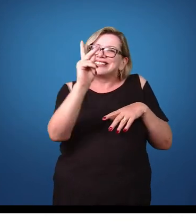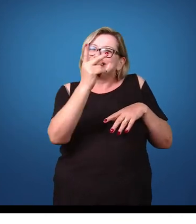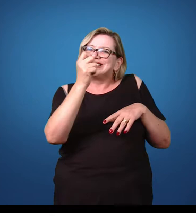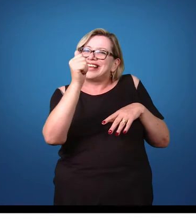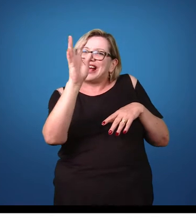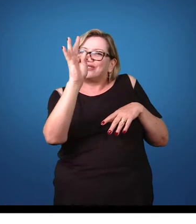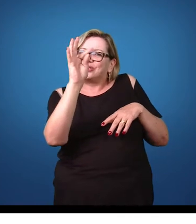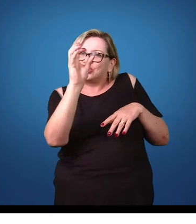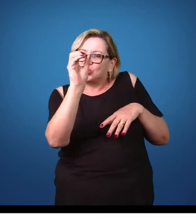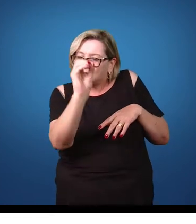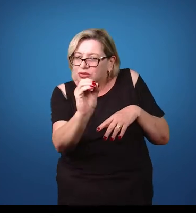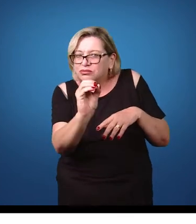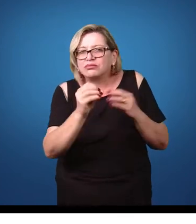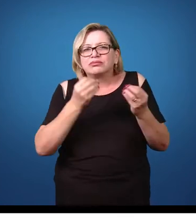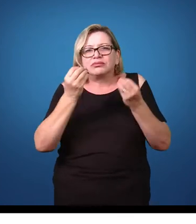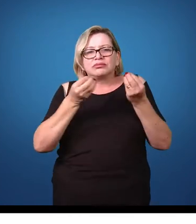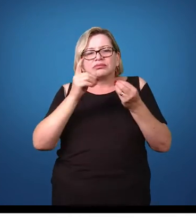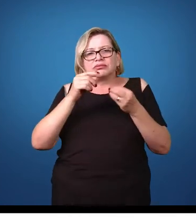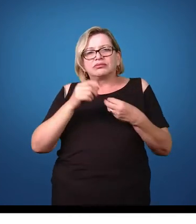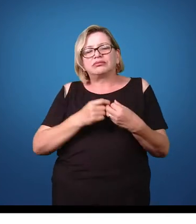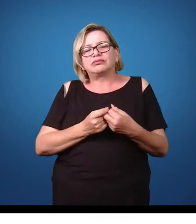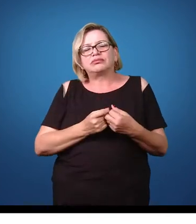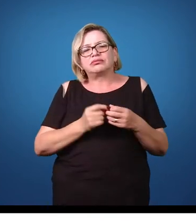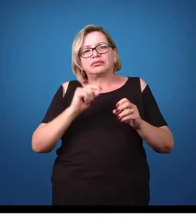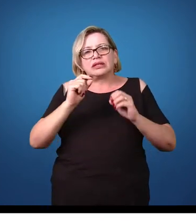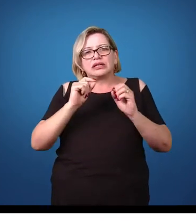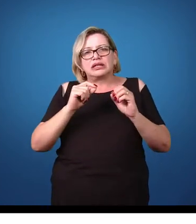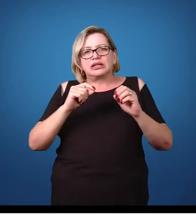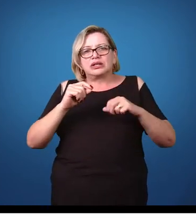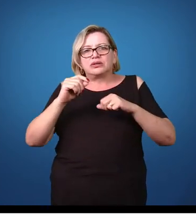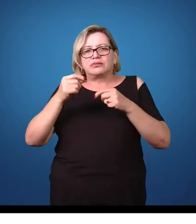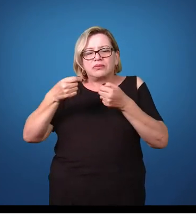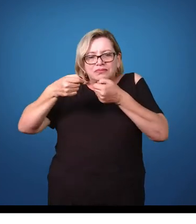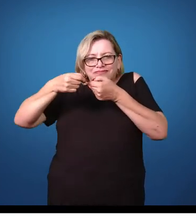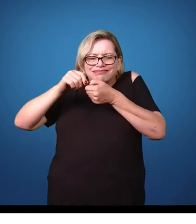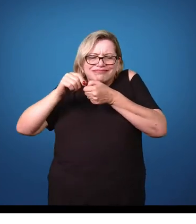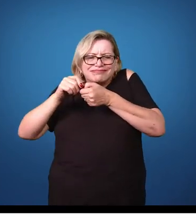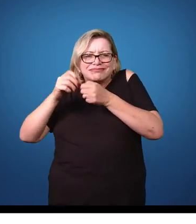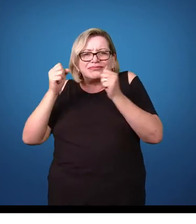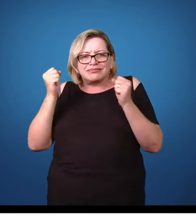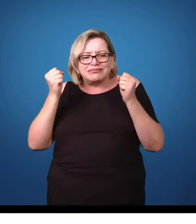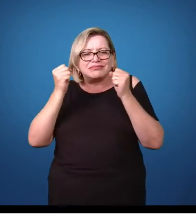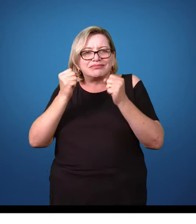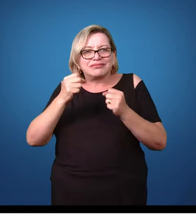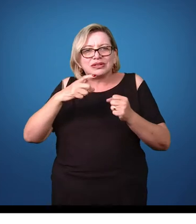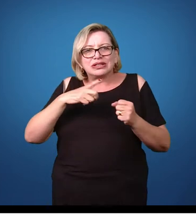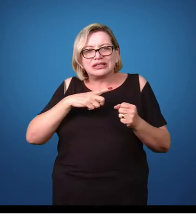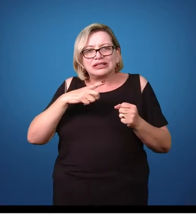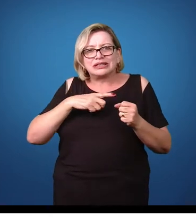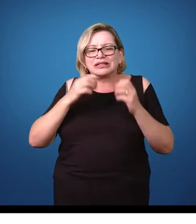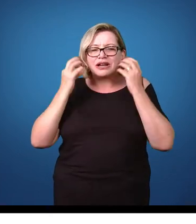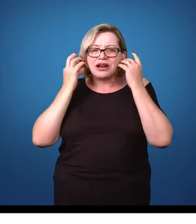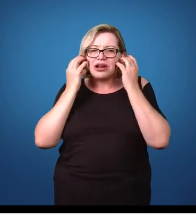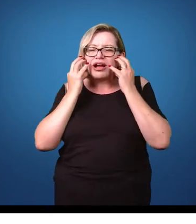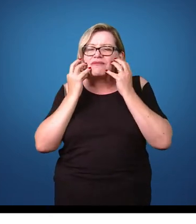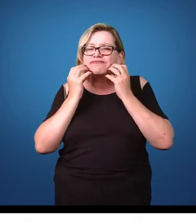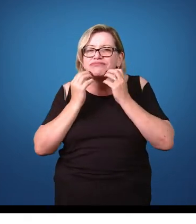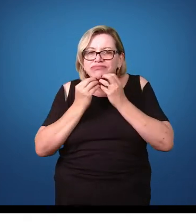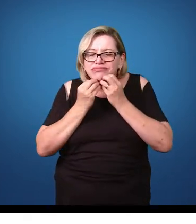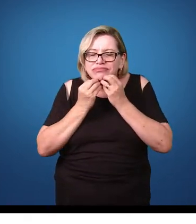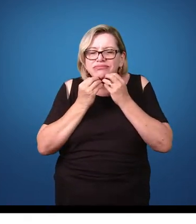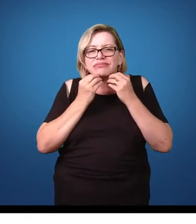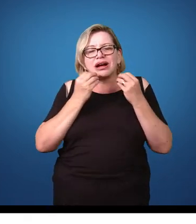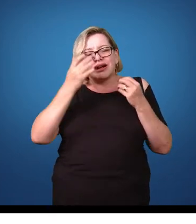em vez de piolho pubiano, chamado de chato. Esse tipo de piolho, ele também pode ser encontrado na